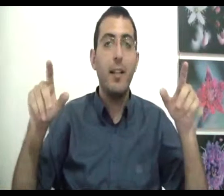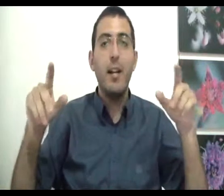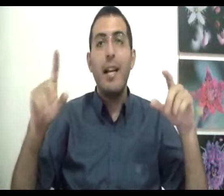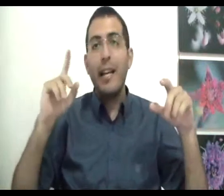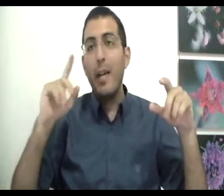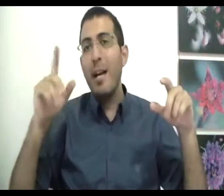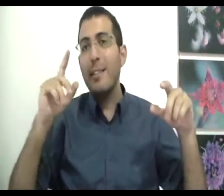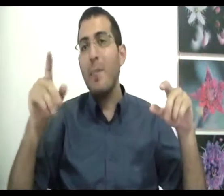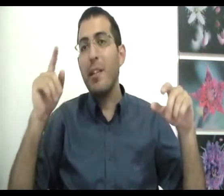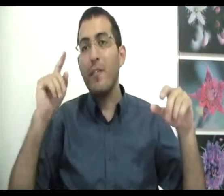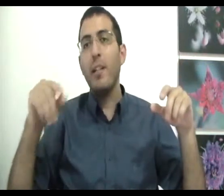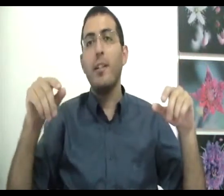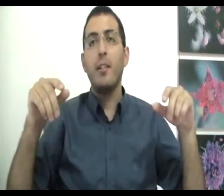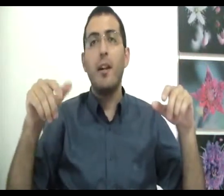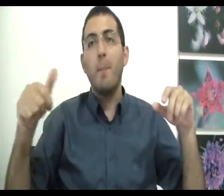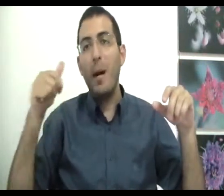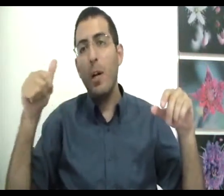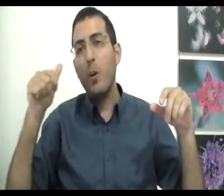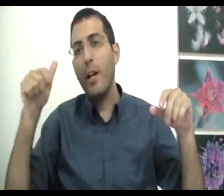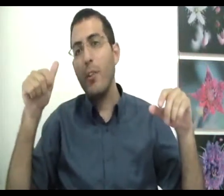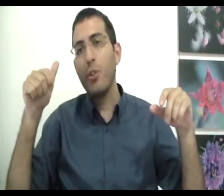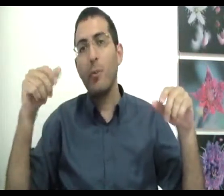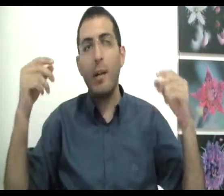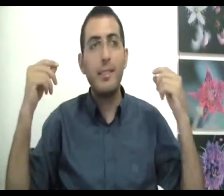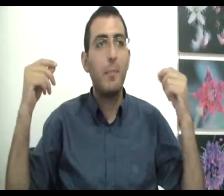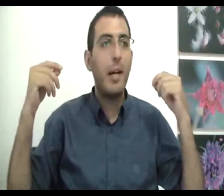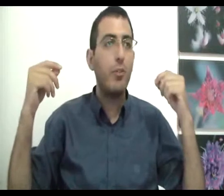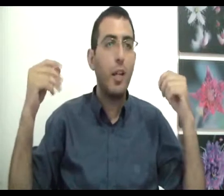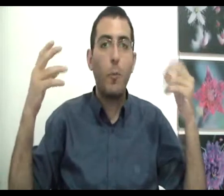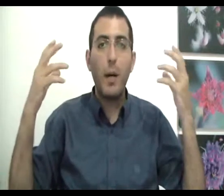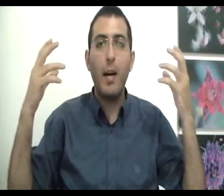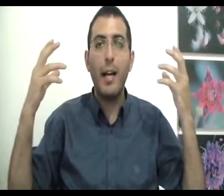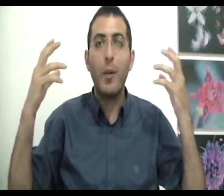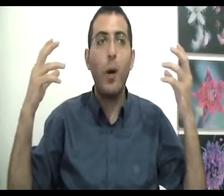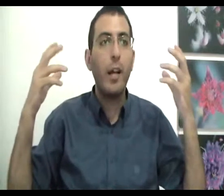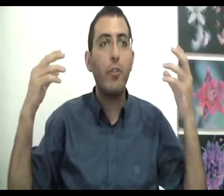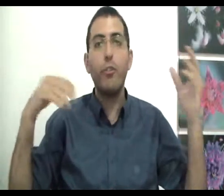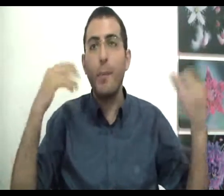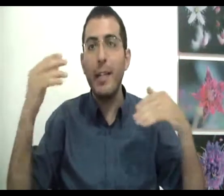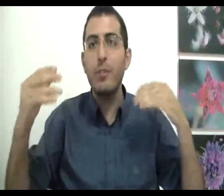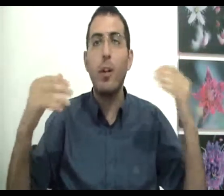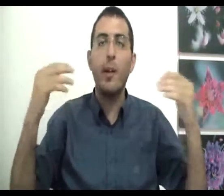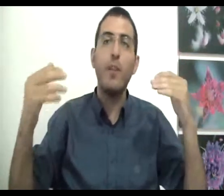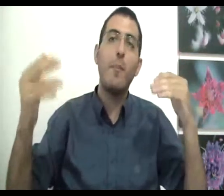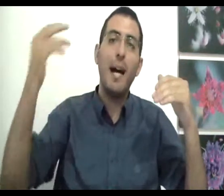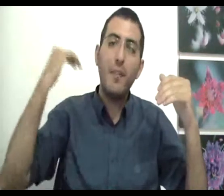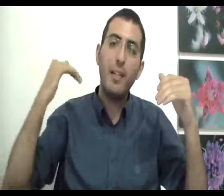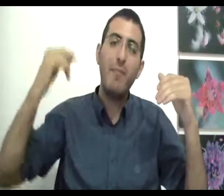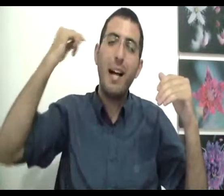אם האדם יבין מהו הכוח הראשון או מהו הסיבה הראשונה או מהו האירוע הראשון שמני את כל האירועים ומה הלפנם, מה